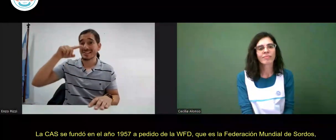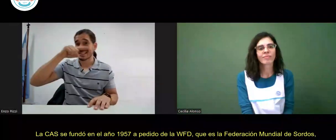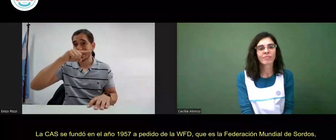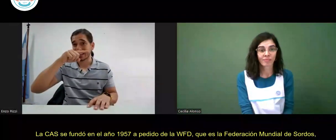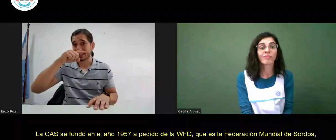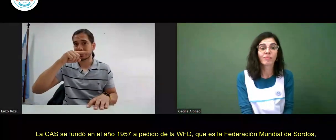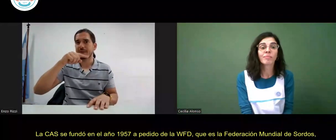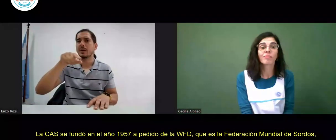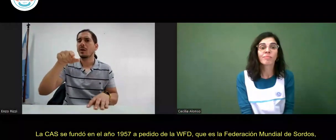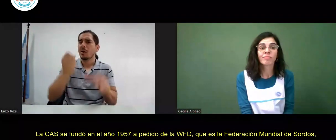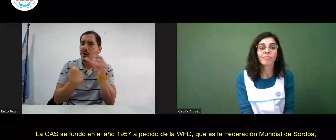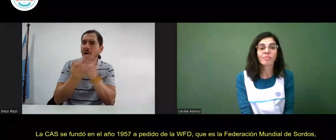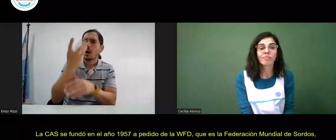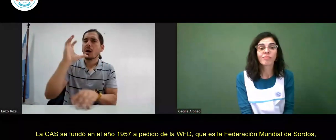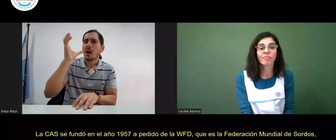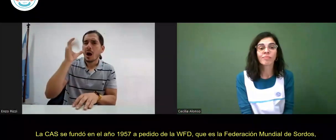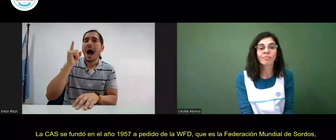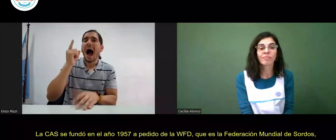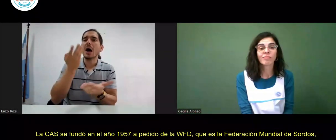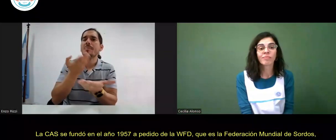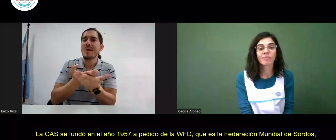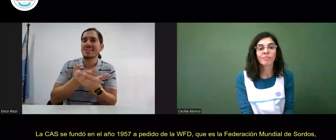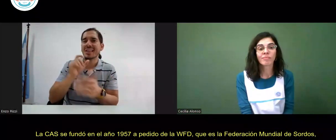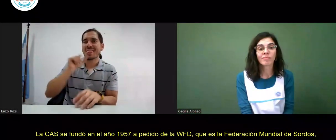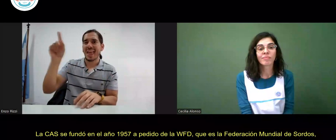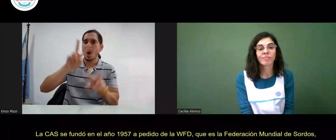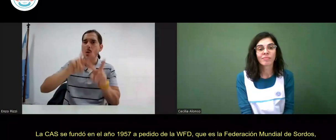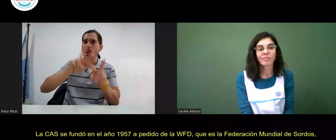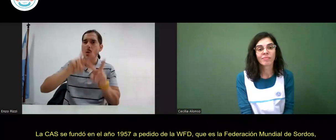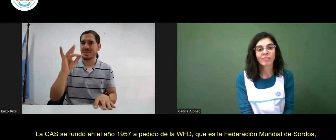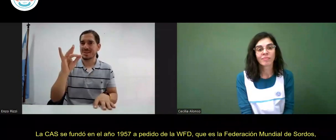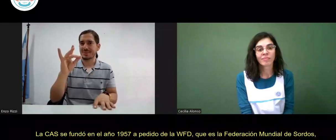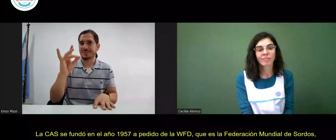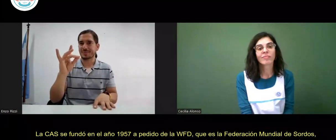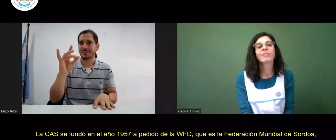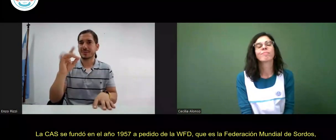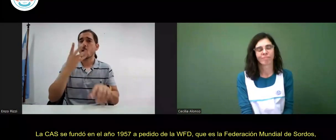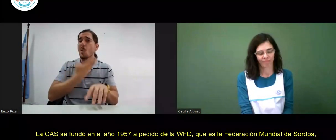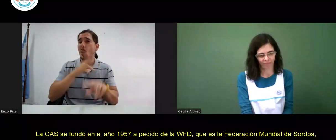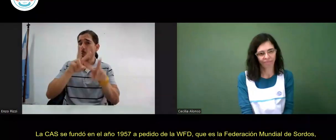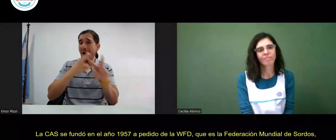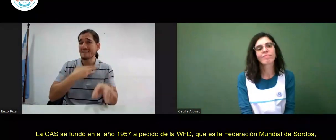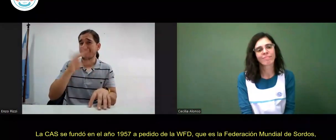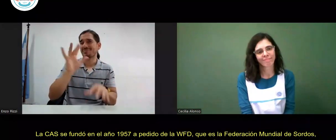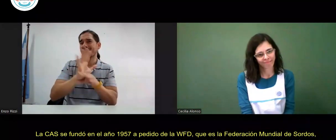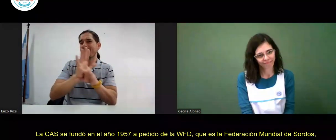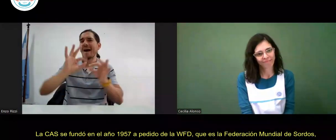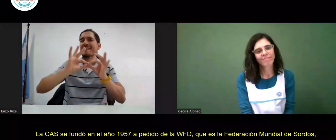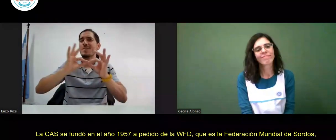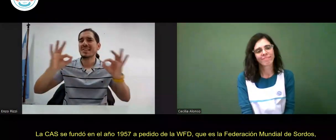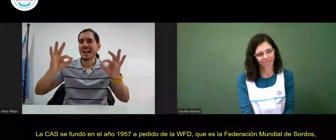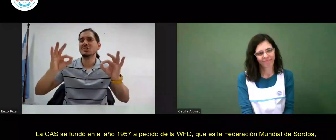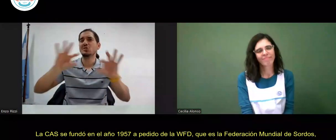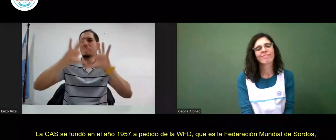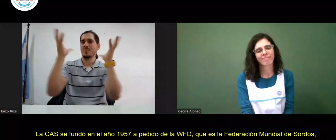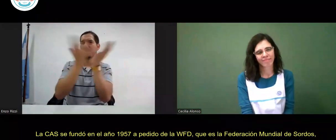de la WFD que es la Federación Mundial de Sordos que